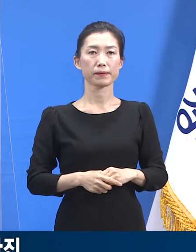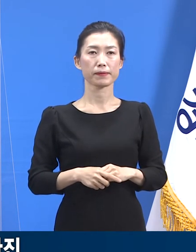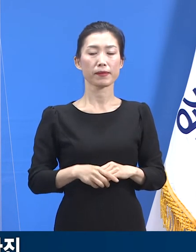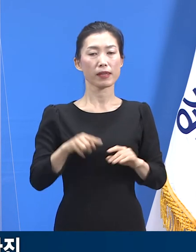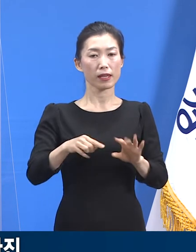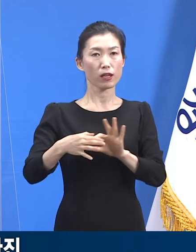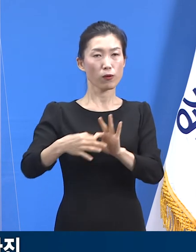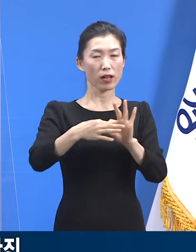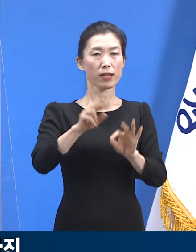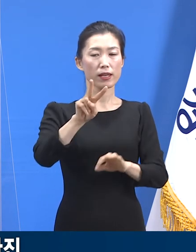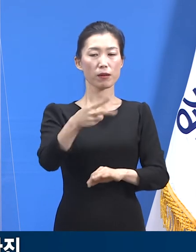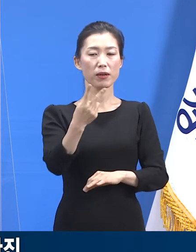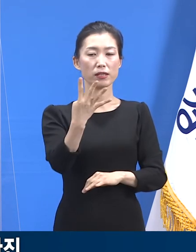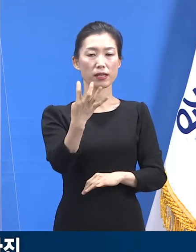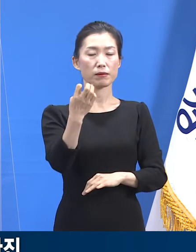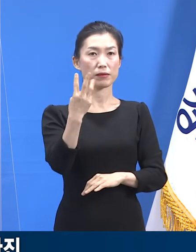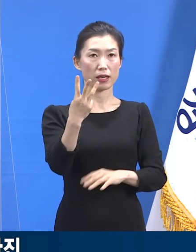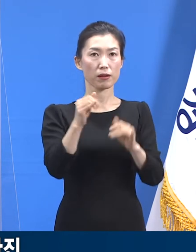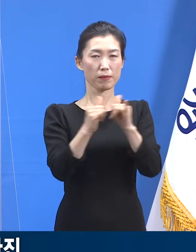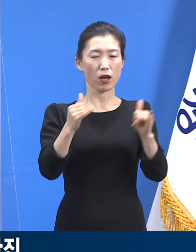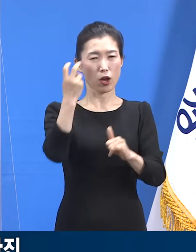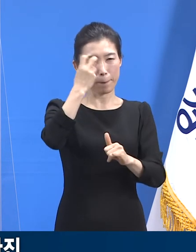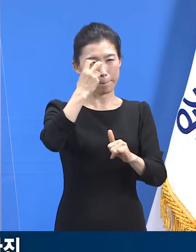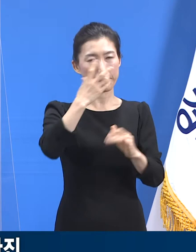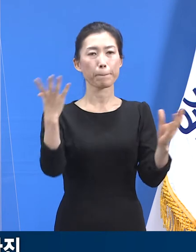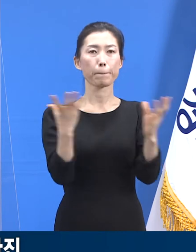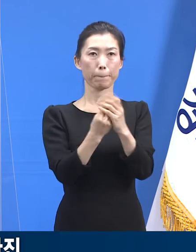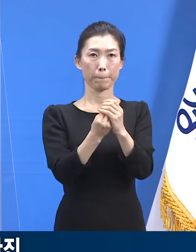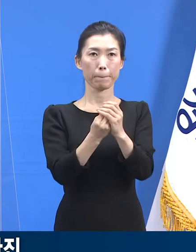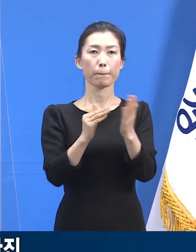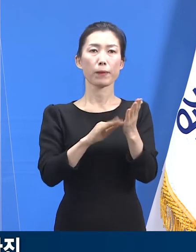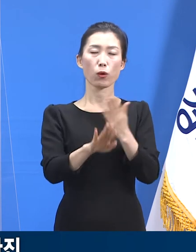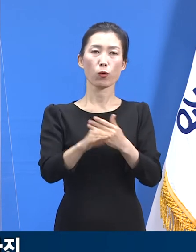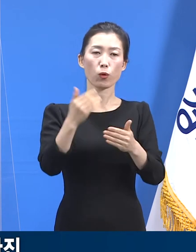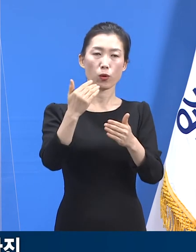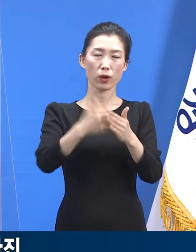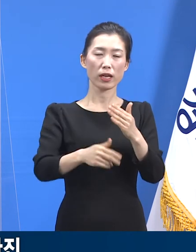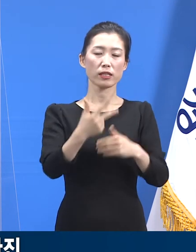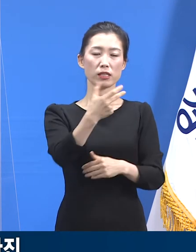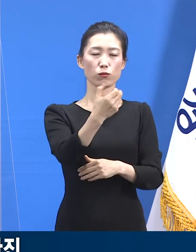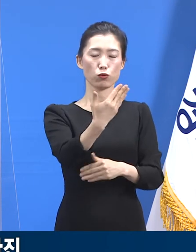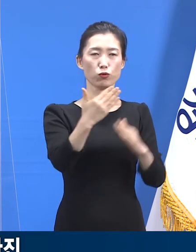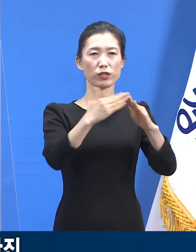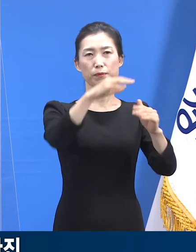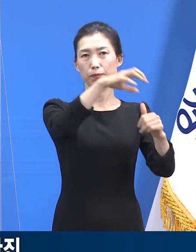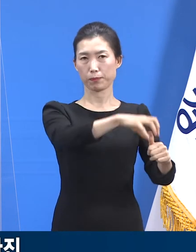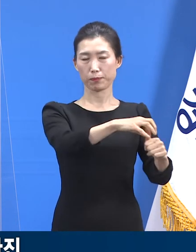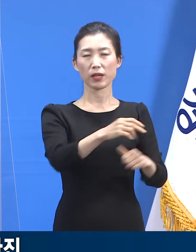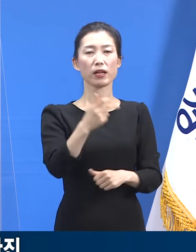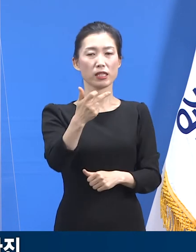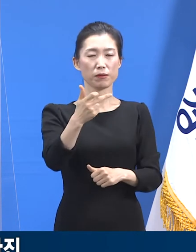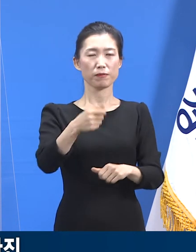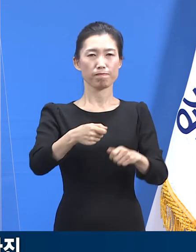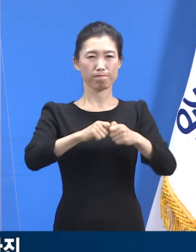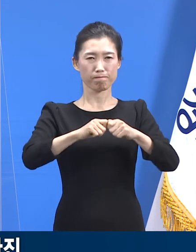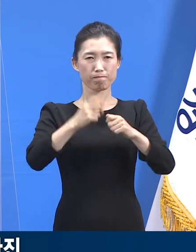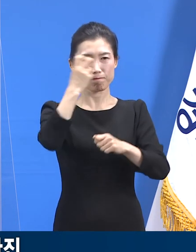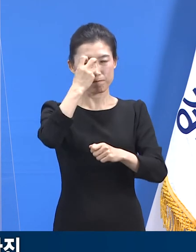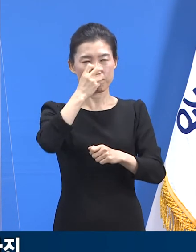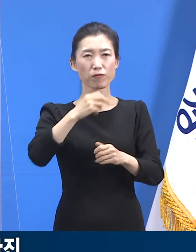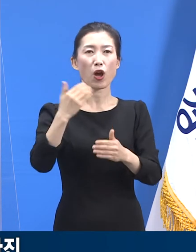관련된 244명에 대해 검사가 완료되었고 79명은 자갈 격리, 17명은 능동 감시,